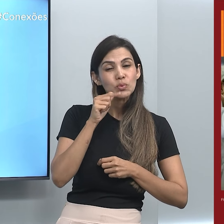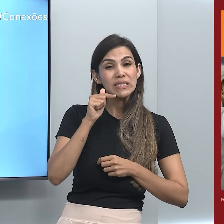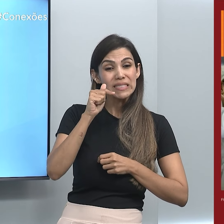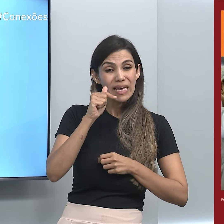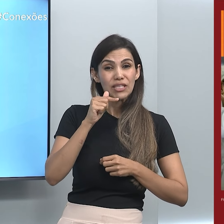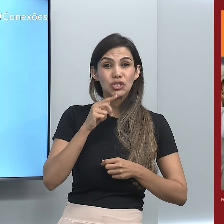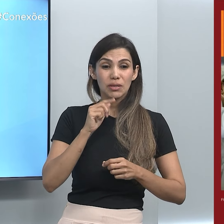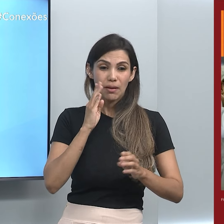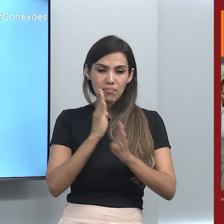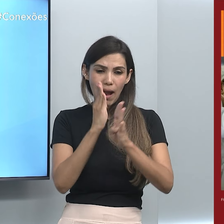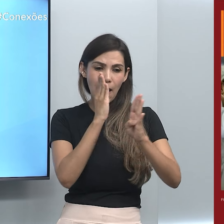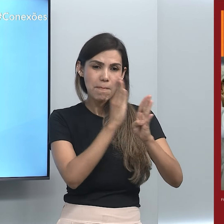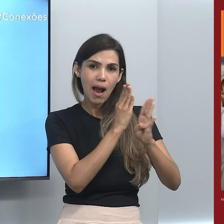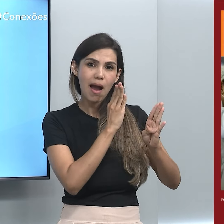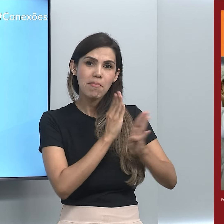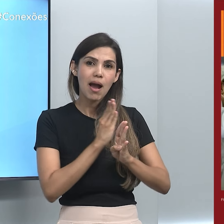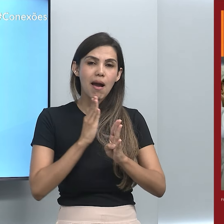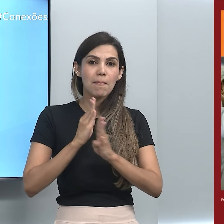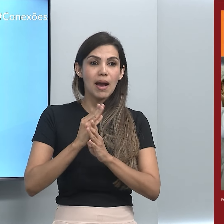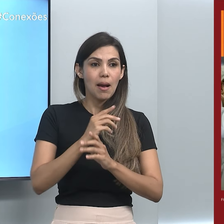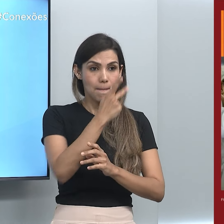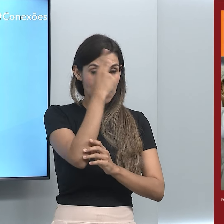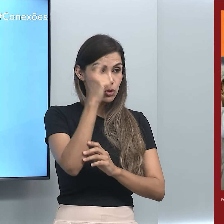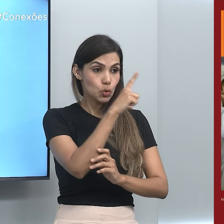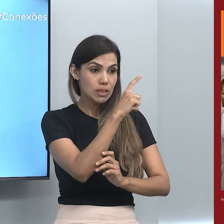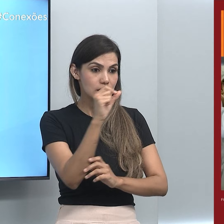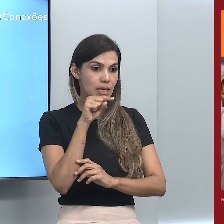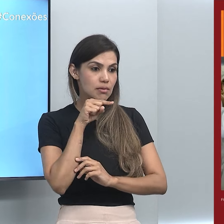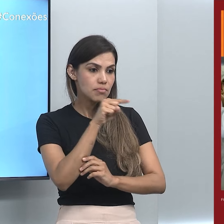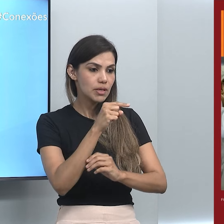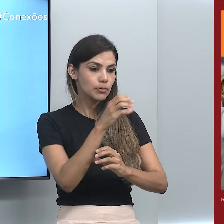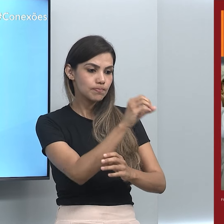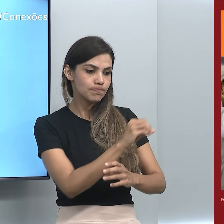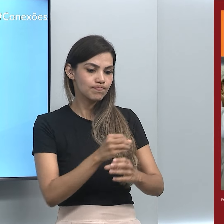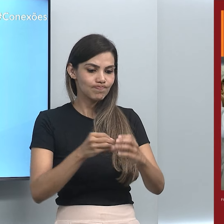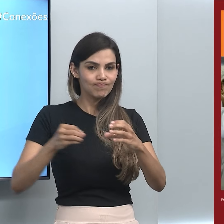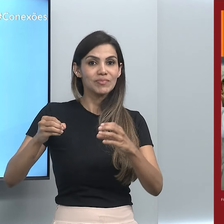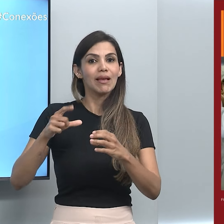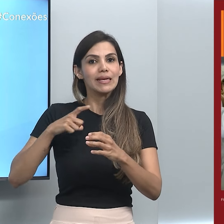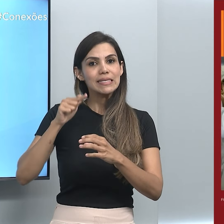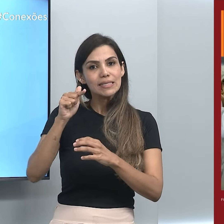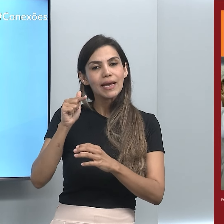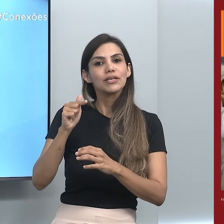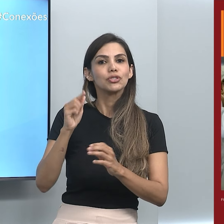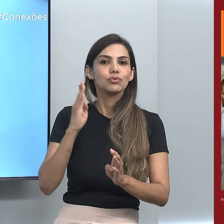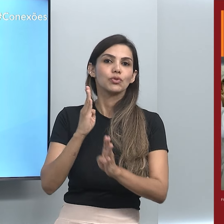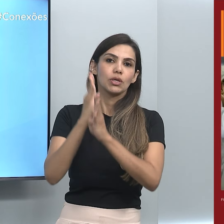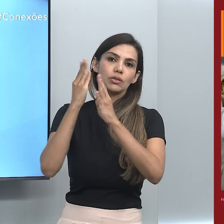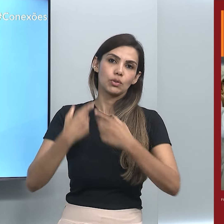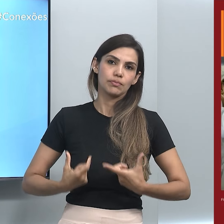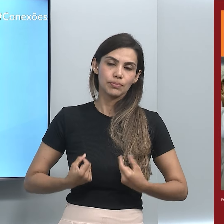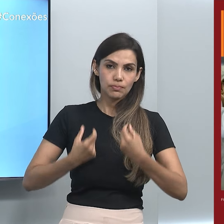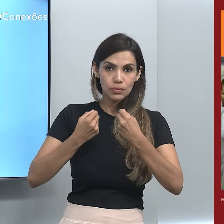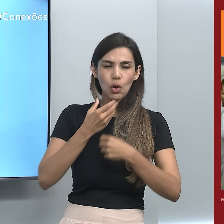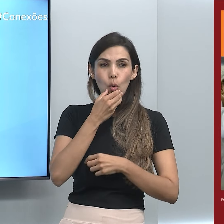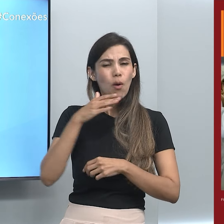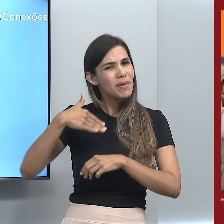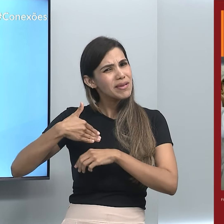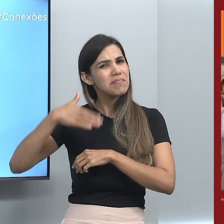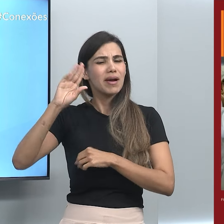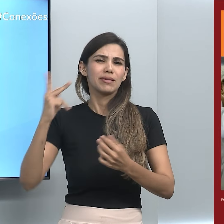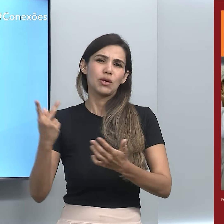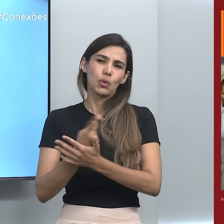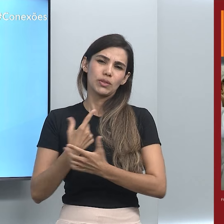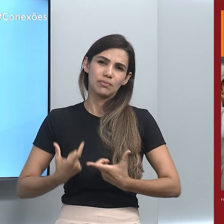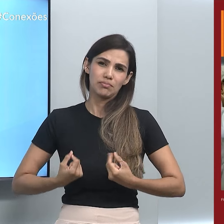diagnósticos a cada 100 mil habitantes. Os homens devem ser os mais afetados, com uma estimativa de quase